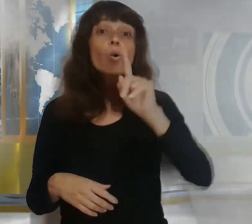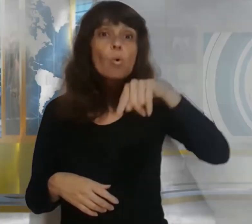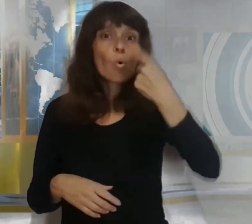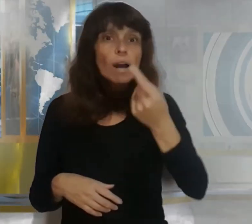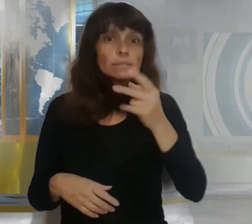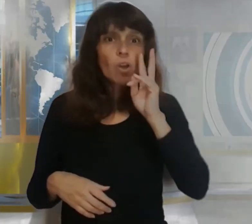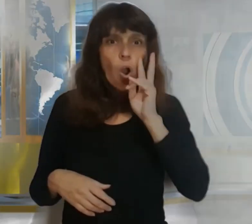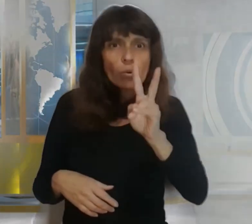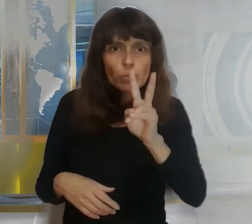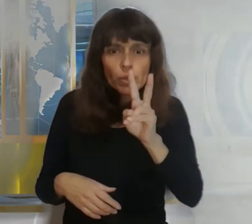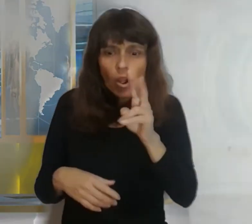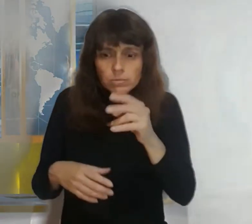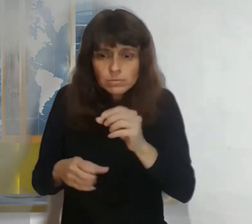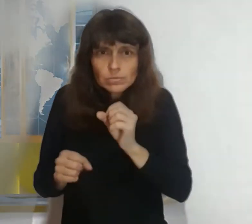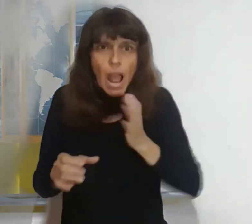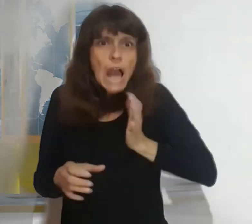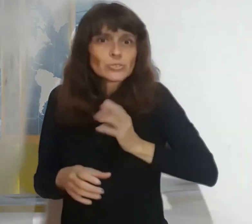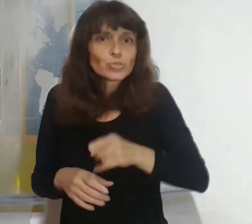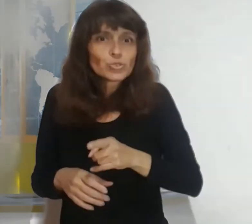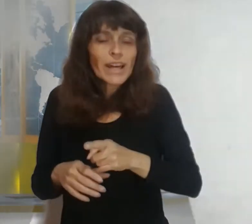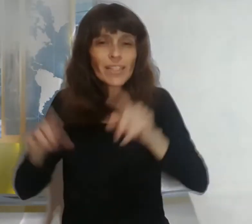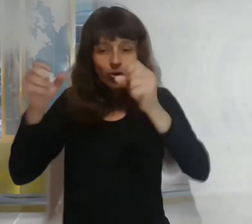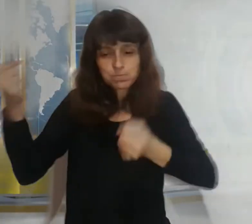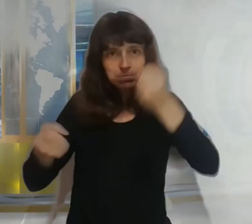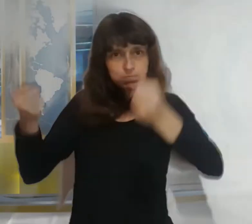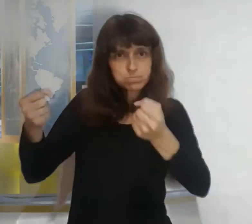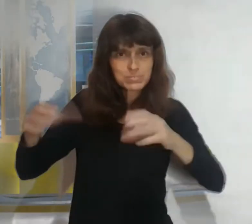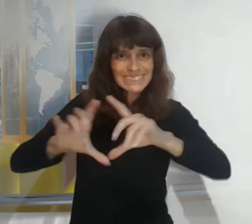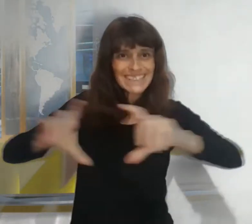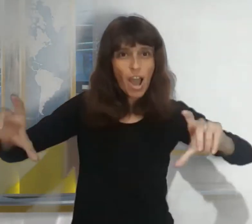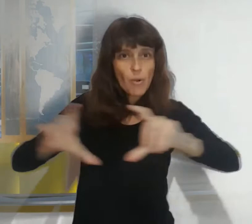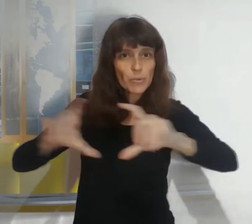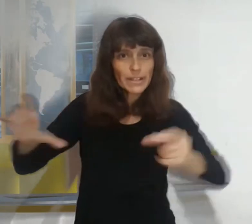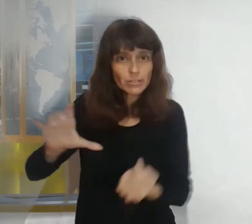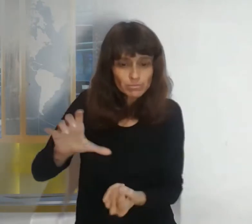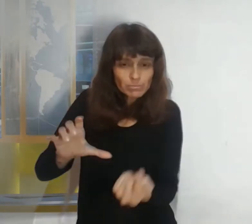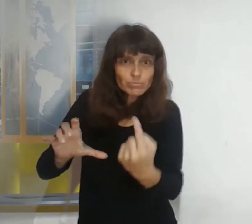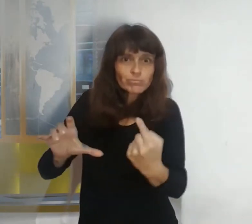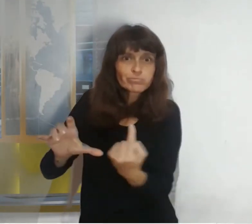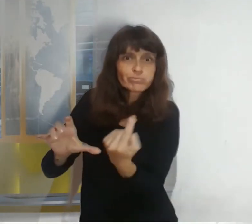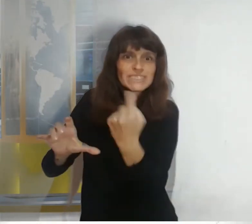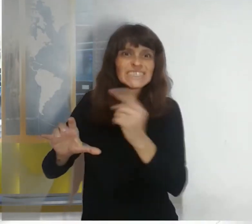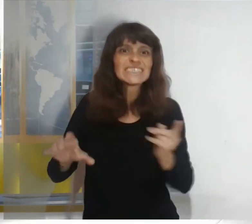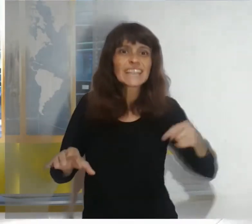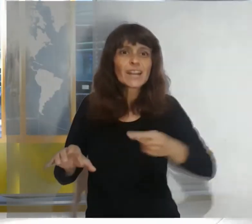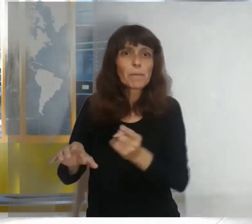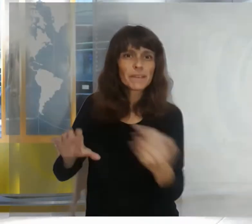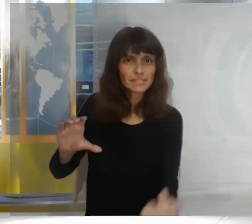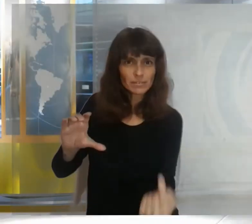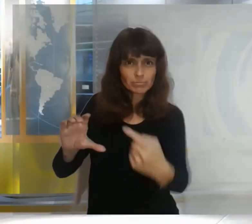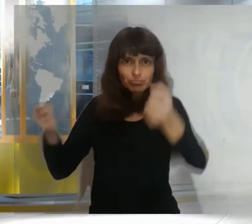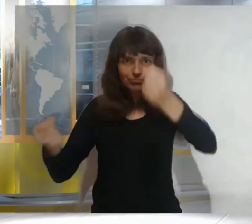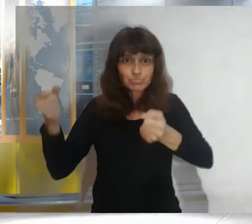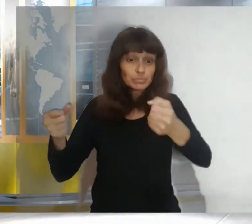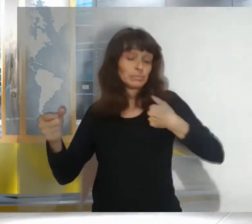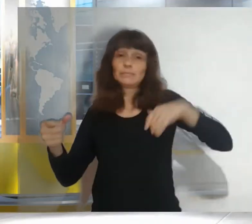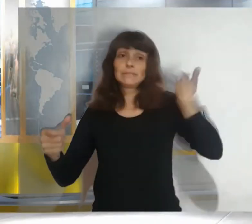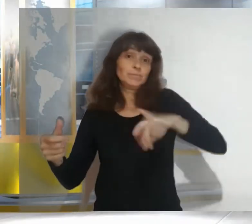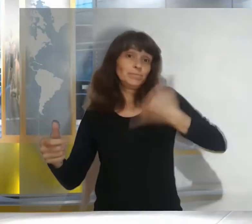que desde abajo del tablero de su vehículo se asomaba una serpiente inmediatamente detuvo su coche al costado del camino